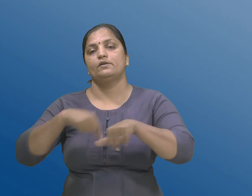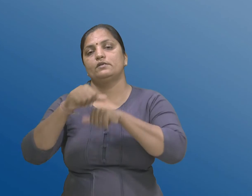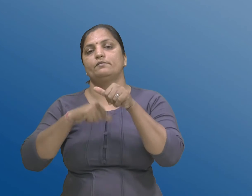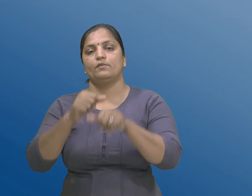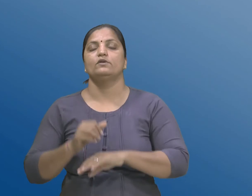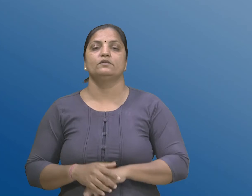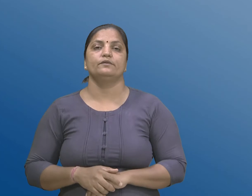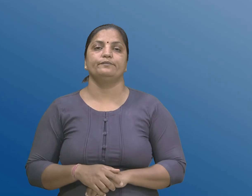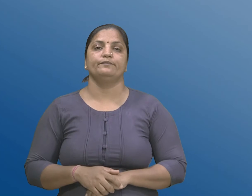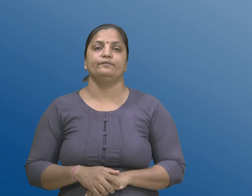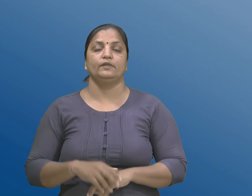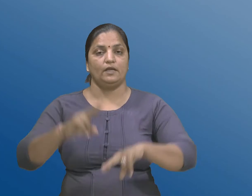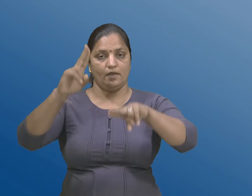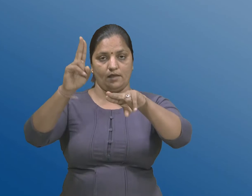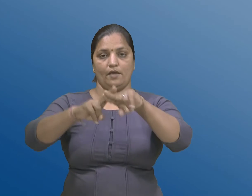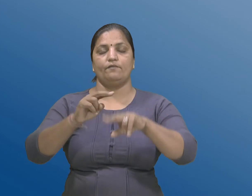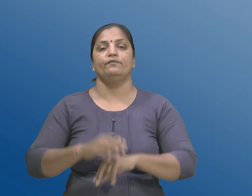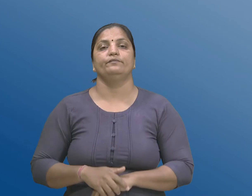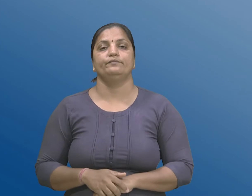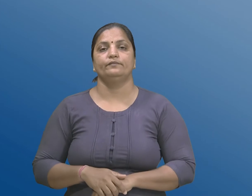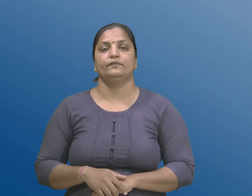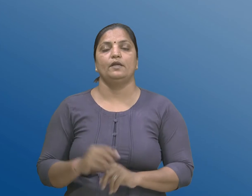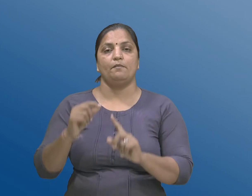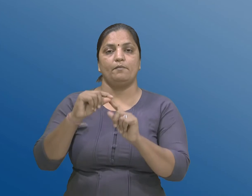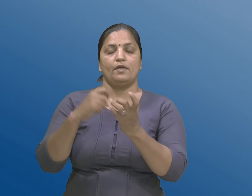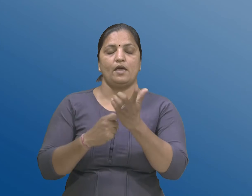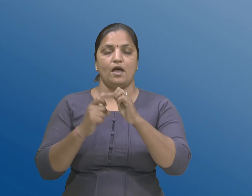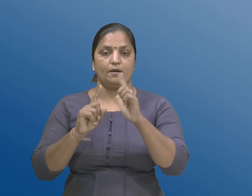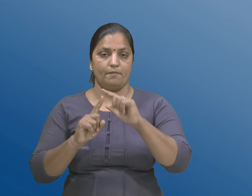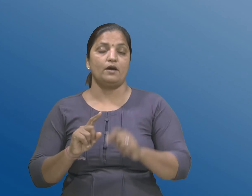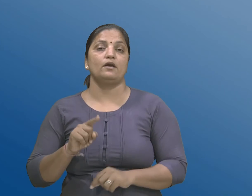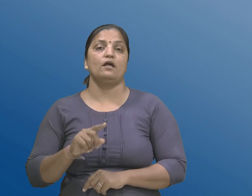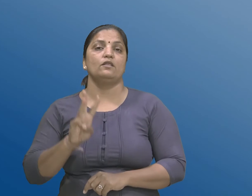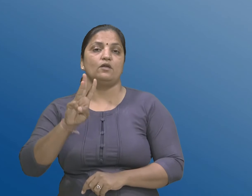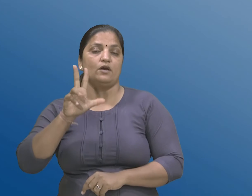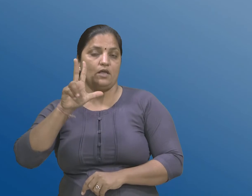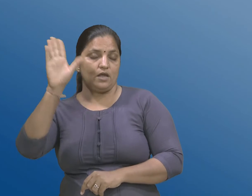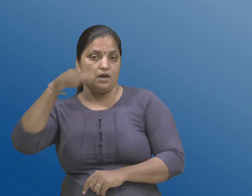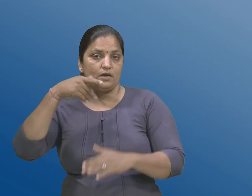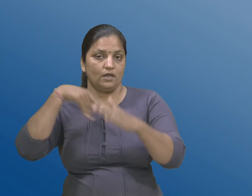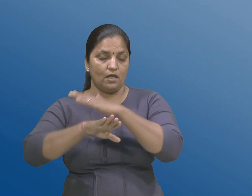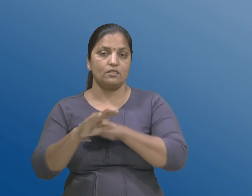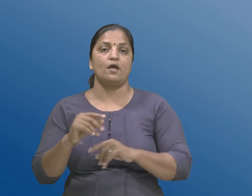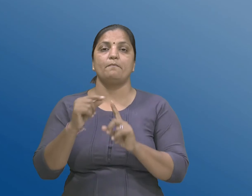F. खंड 38 ना पेटा खंड 2 हेठर